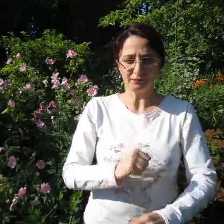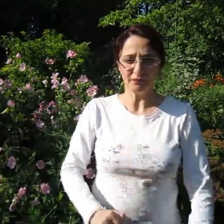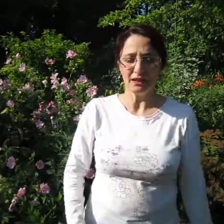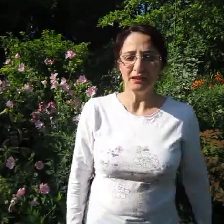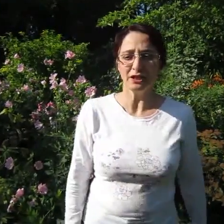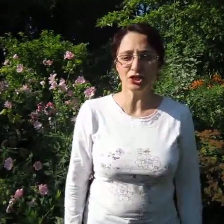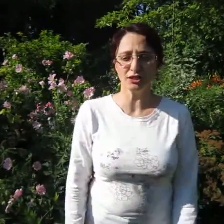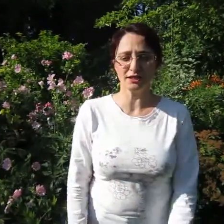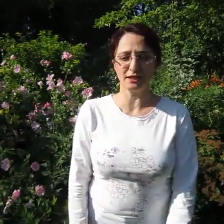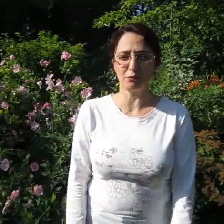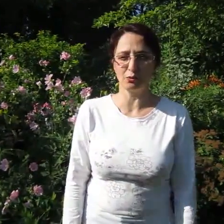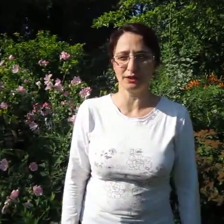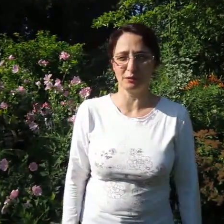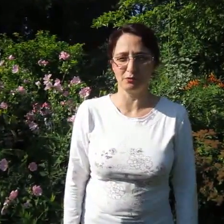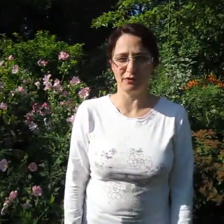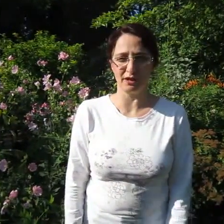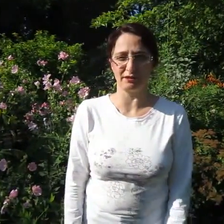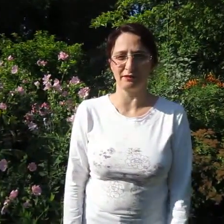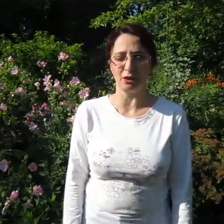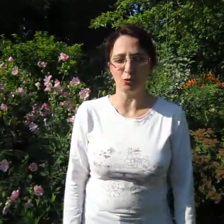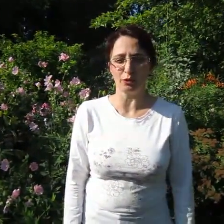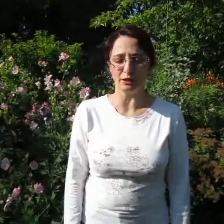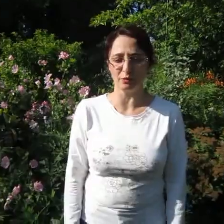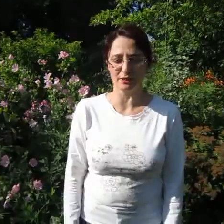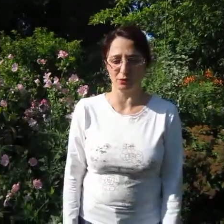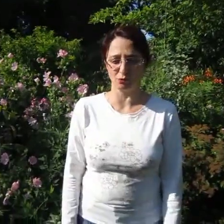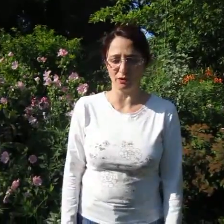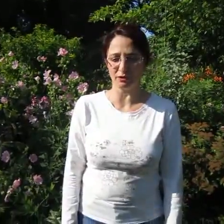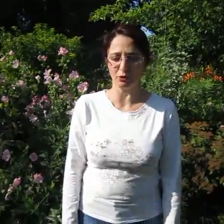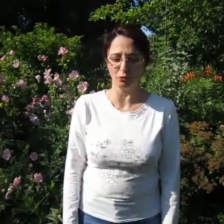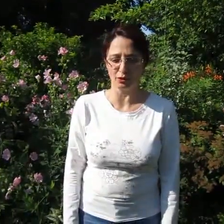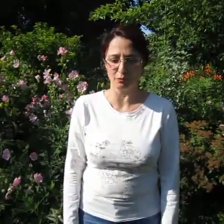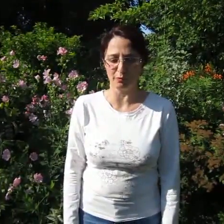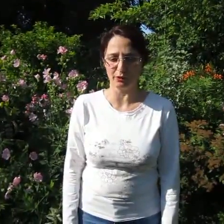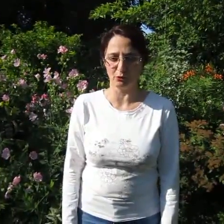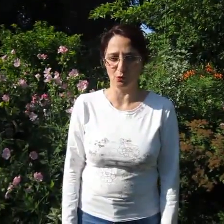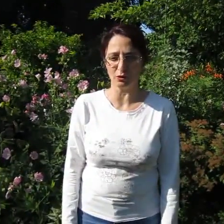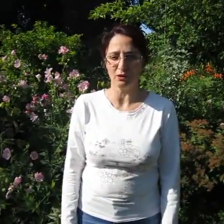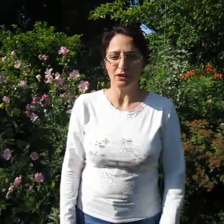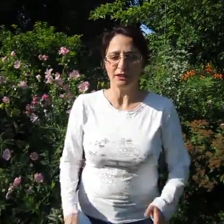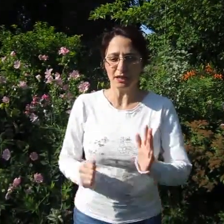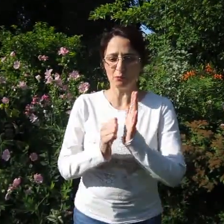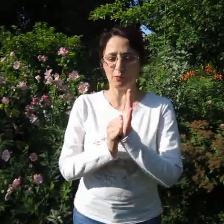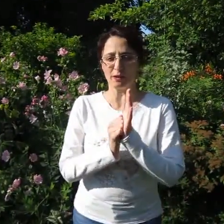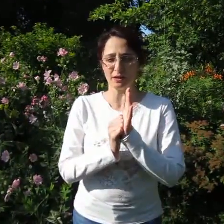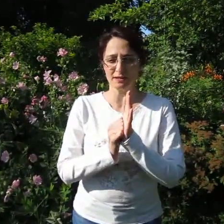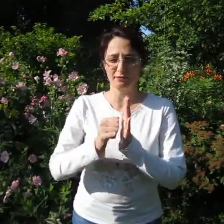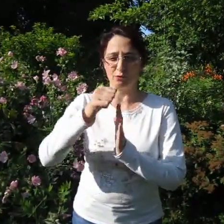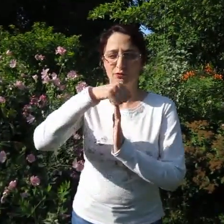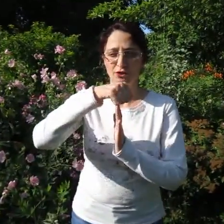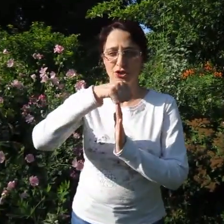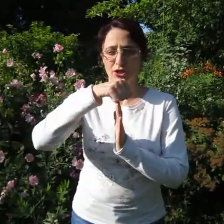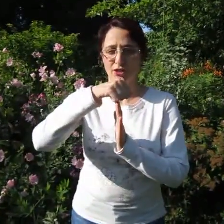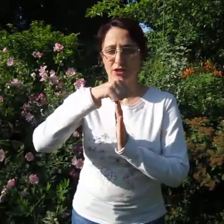Даже если ребенок забывает какое-либо слово, какой-либо предлог, я ему показываю движение